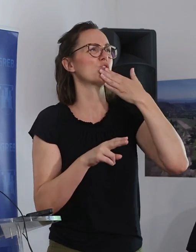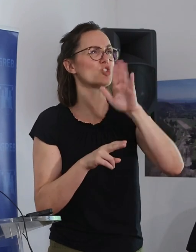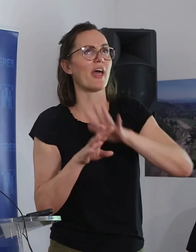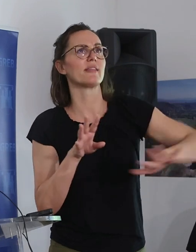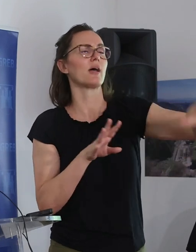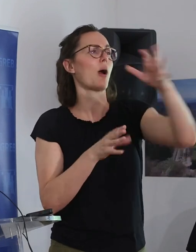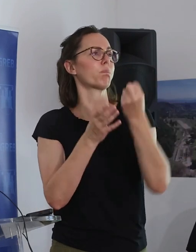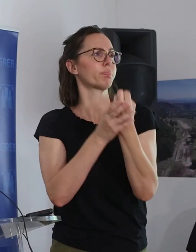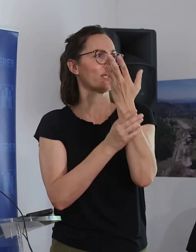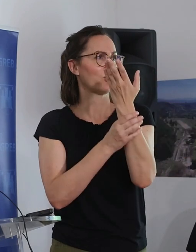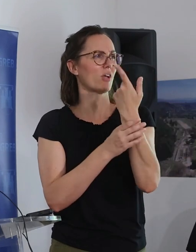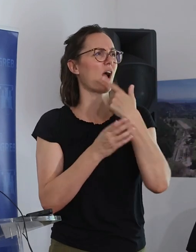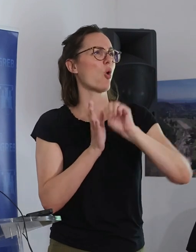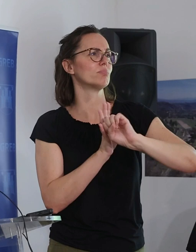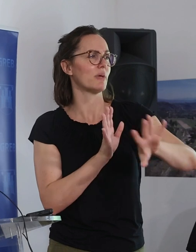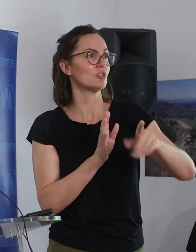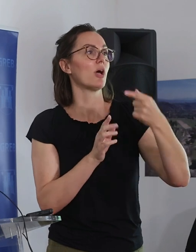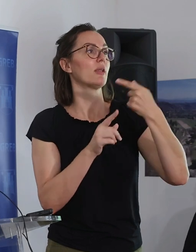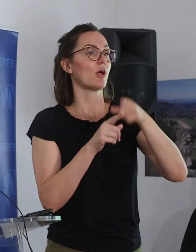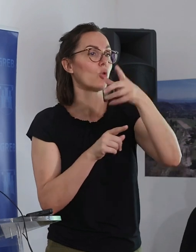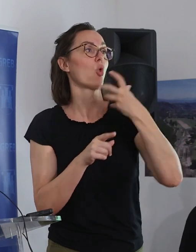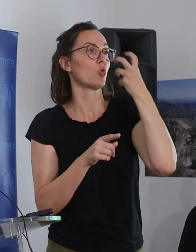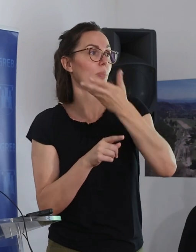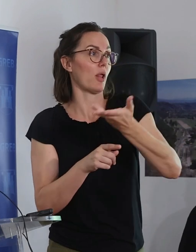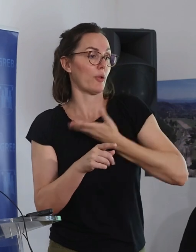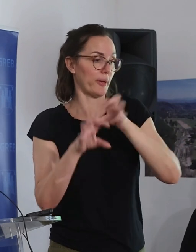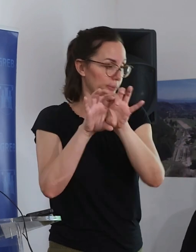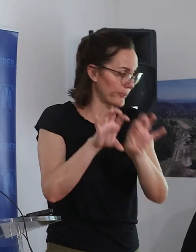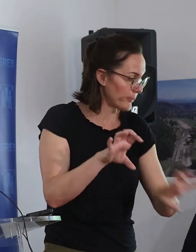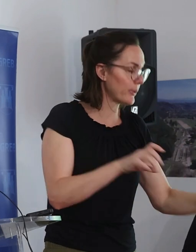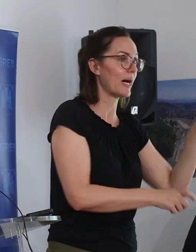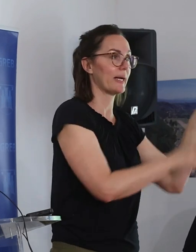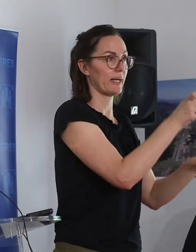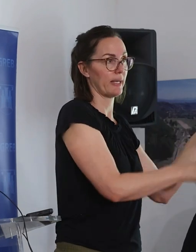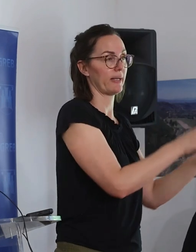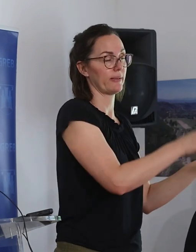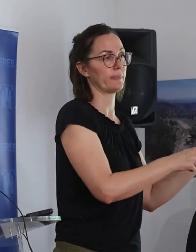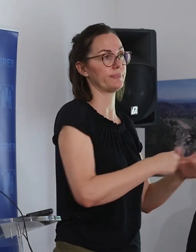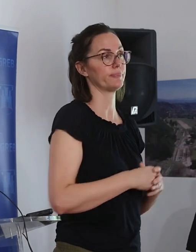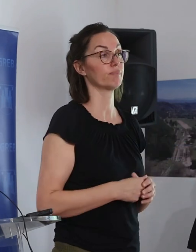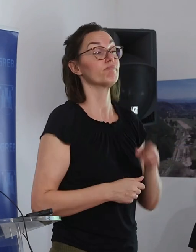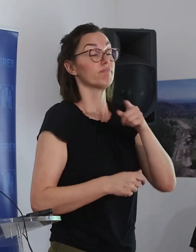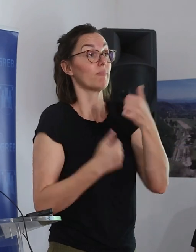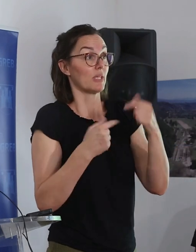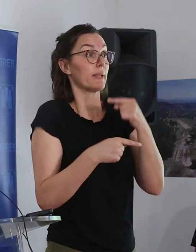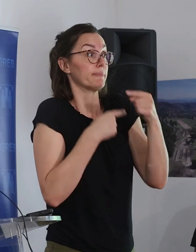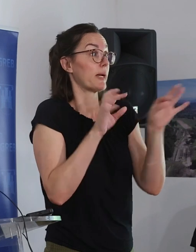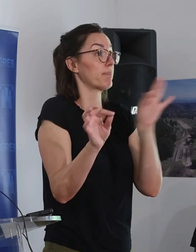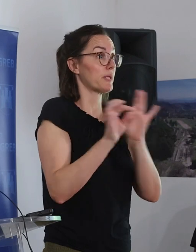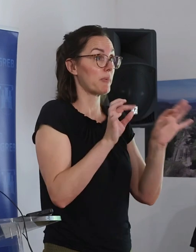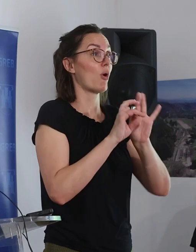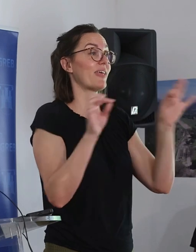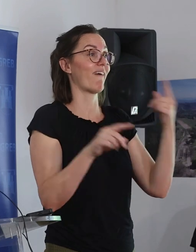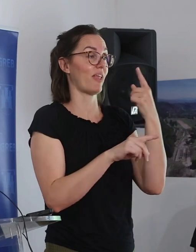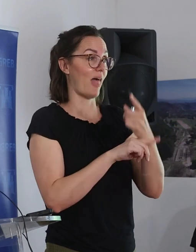u okoliš, u smislu otpadna toplina, nego da se koristi za centralno grijanje. To je i dalje u procesu pripreme za javnu